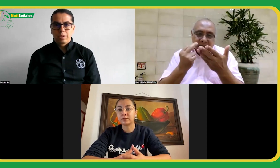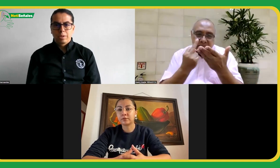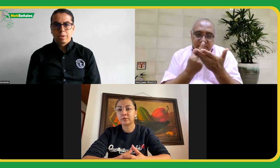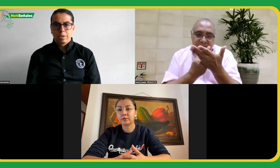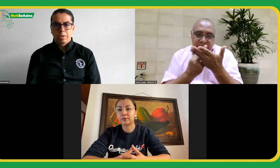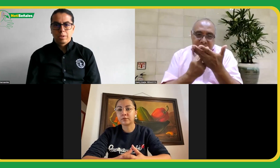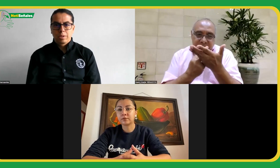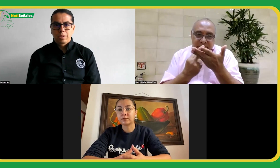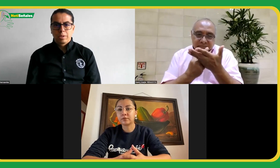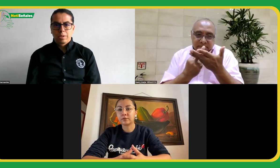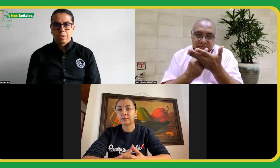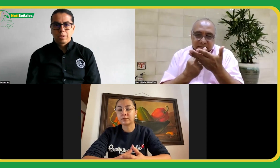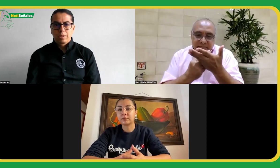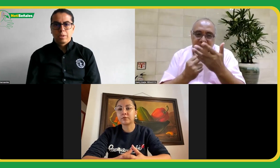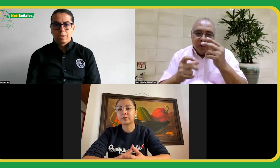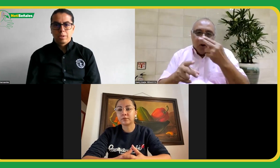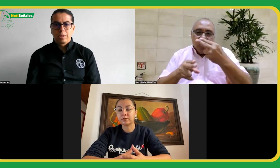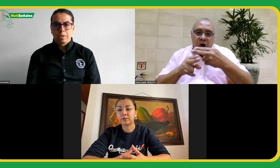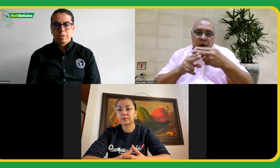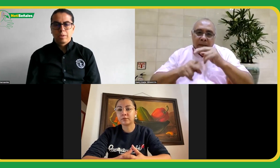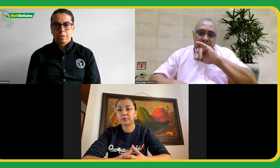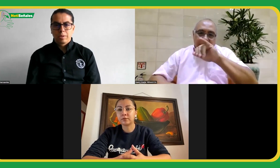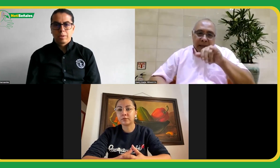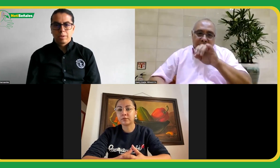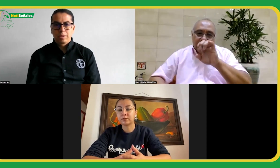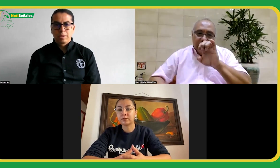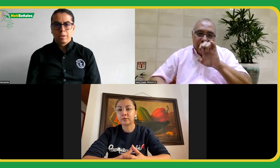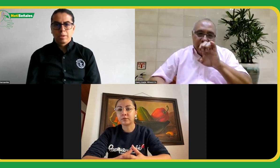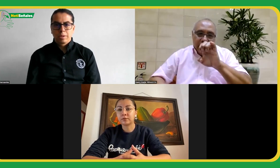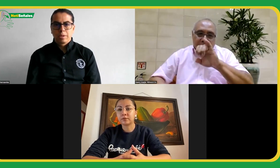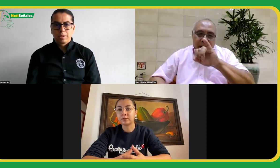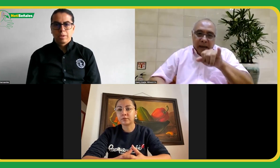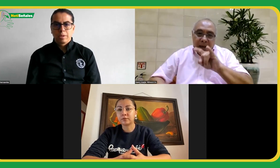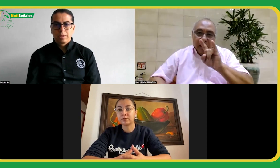esta y lleva el nombre de Jehu.